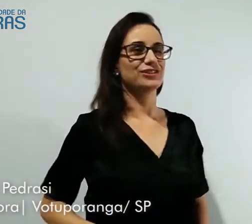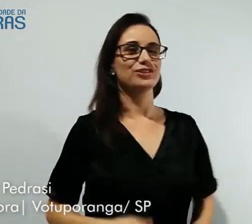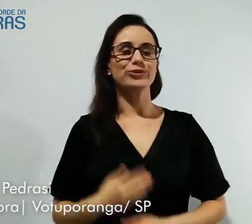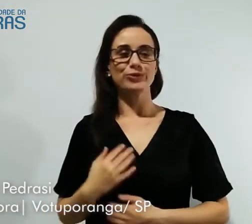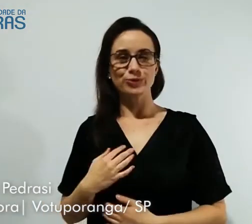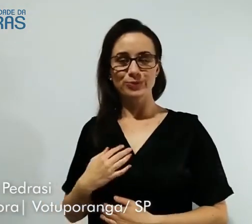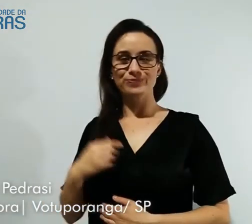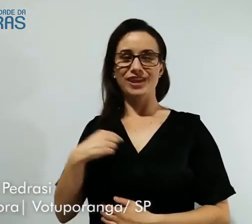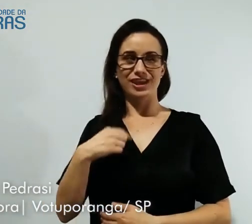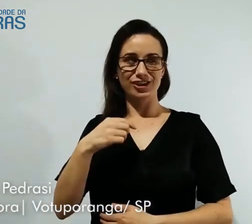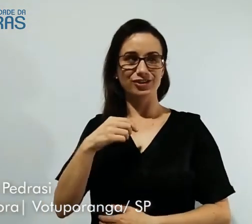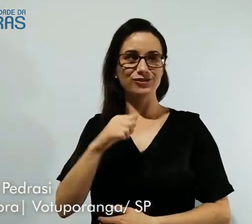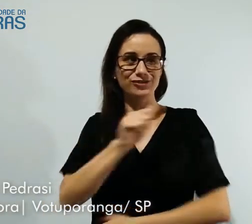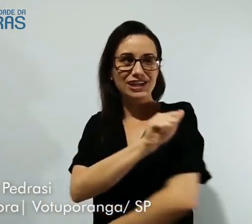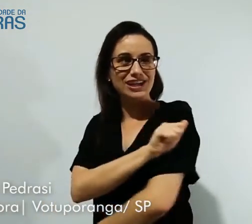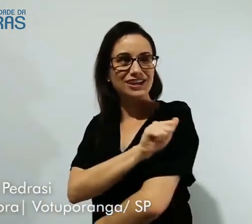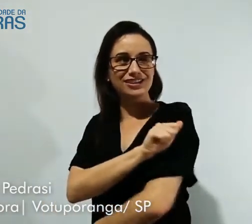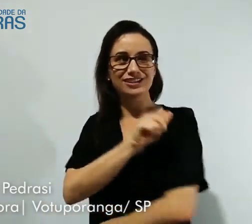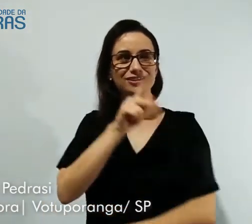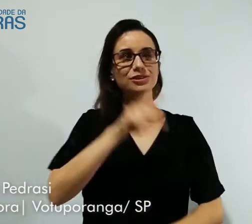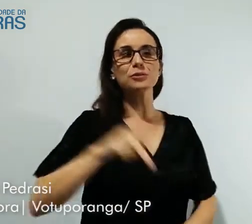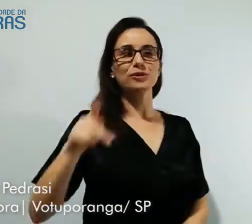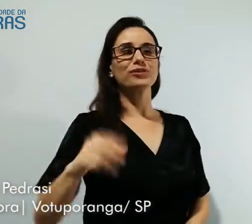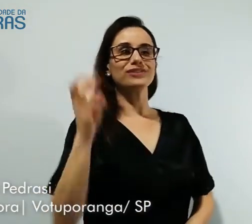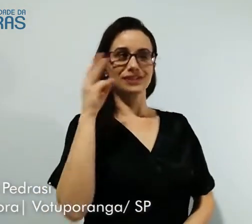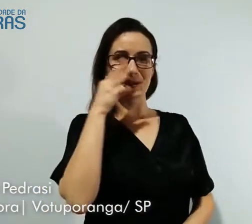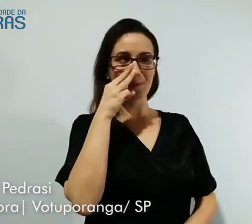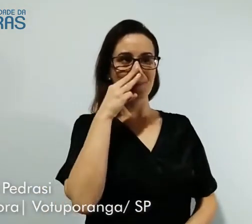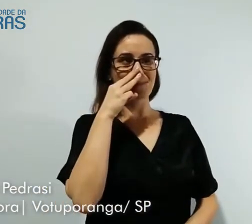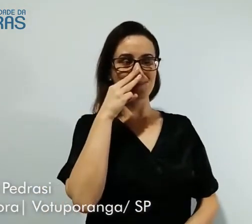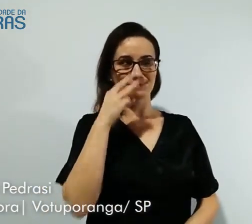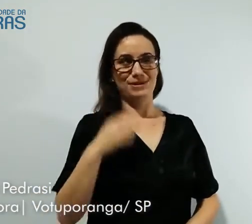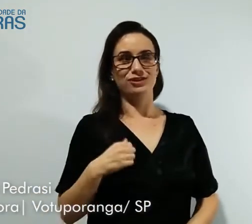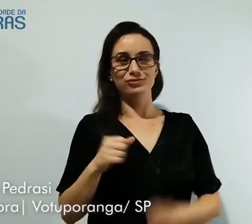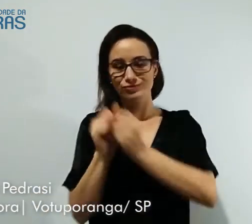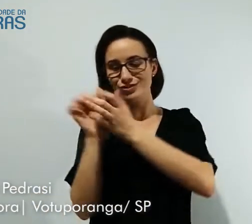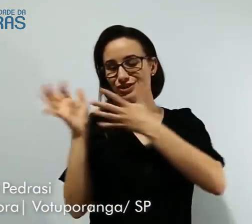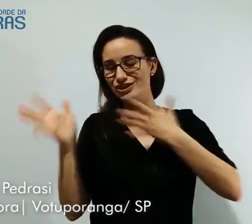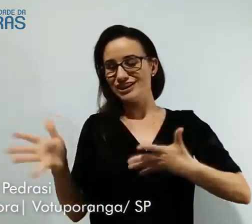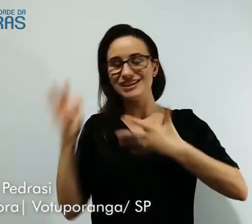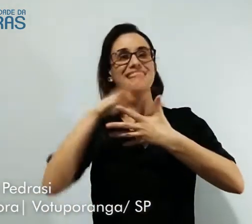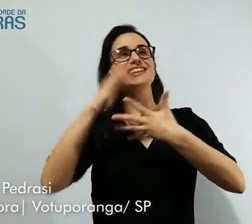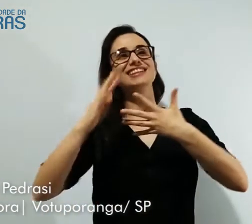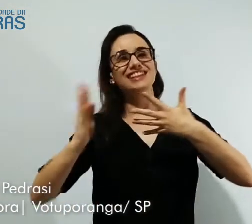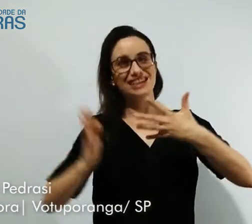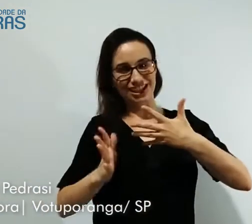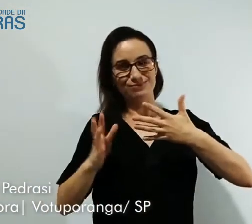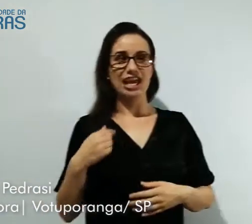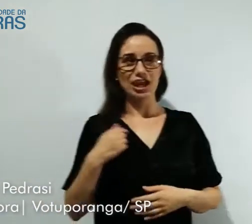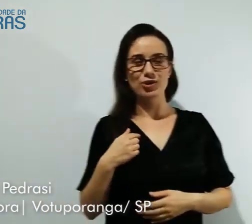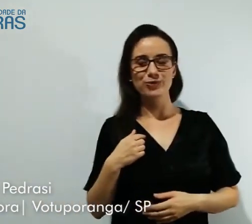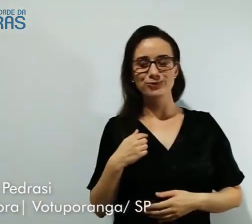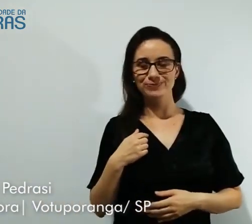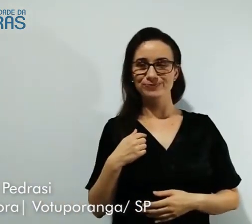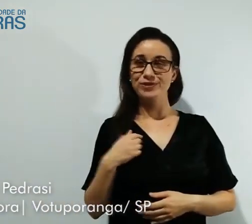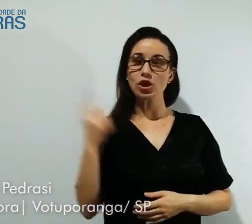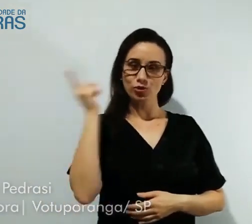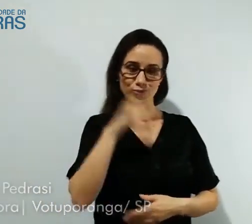ou seja, a maneira como os surdos me conhecem. Eu sou aluna do professor Madson Barreto, do método